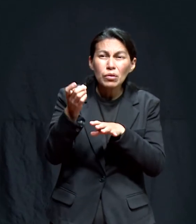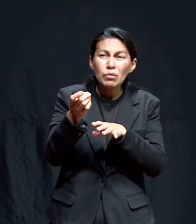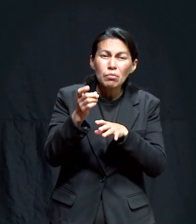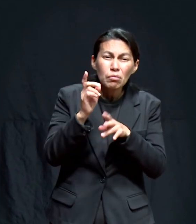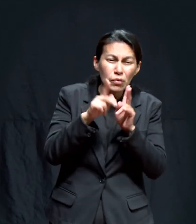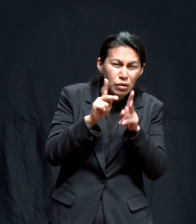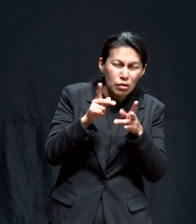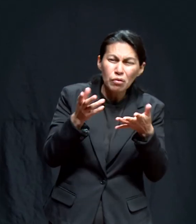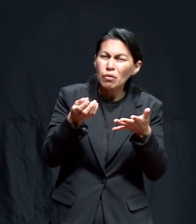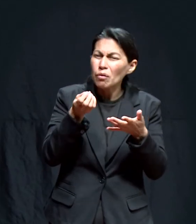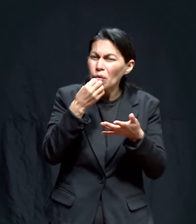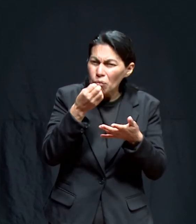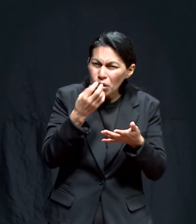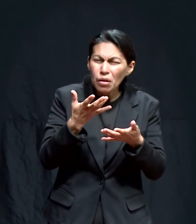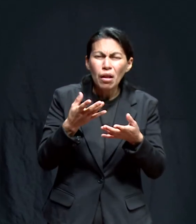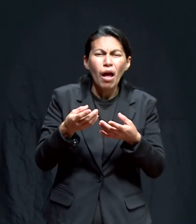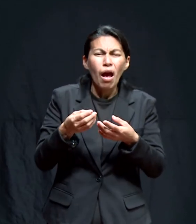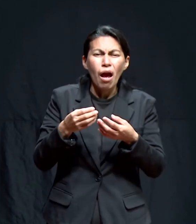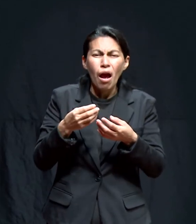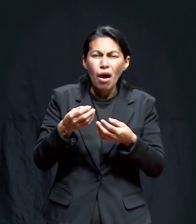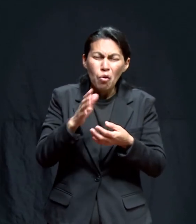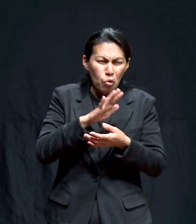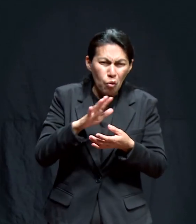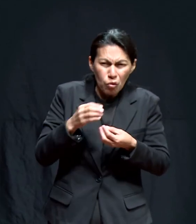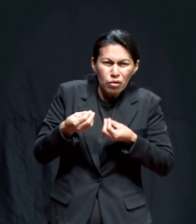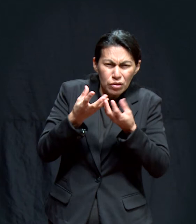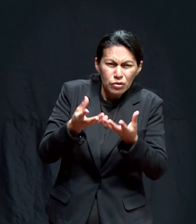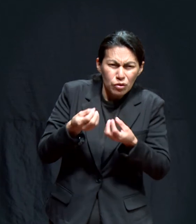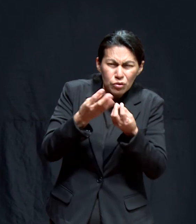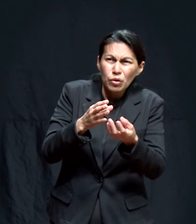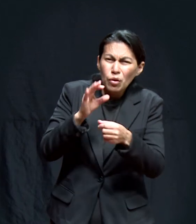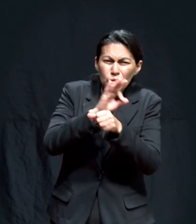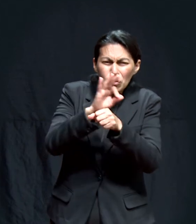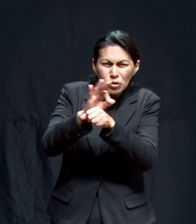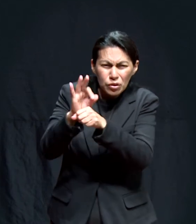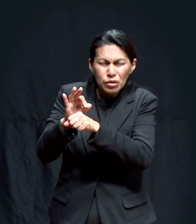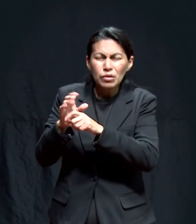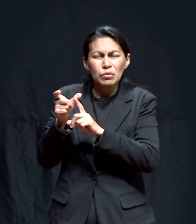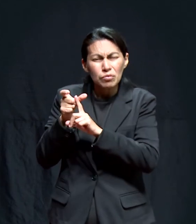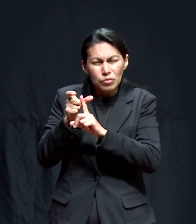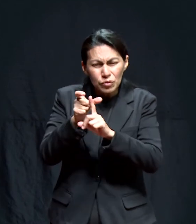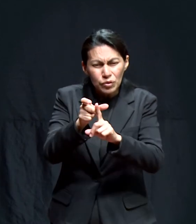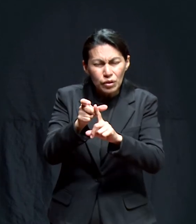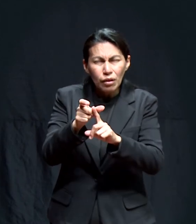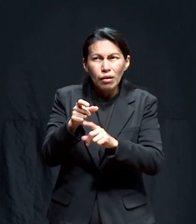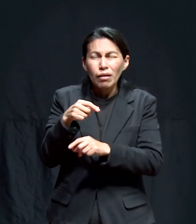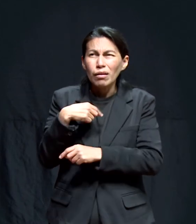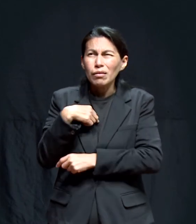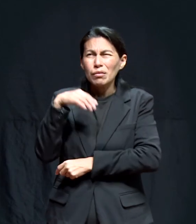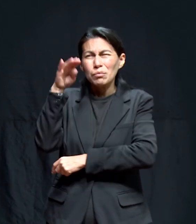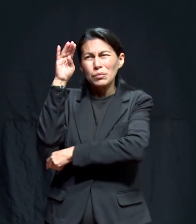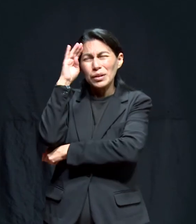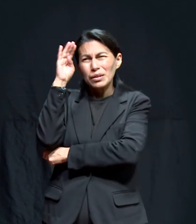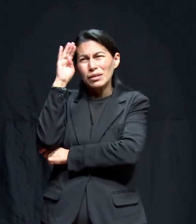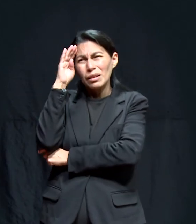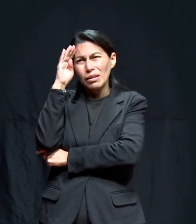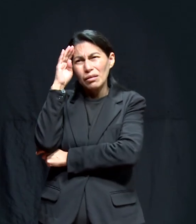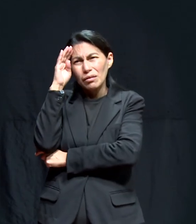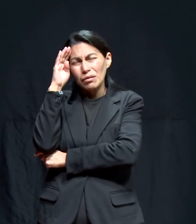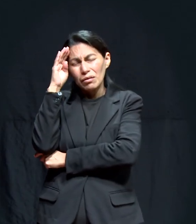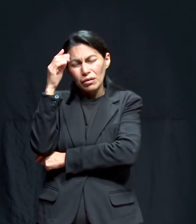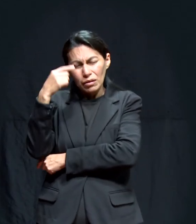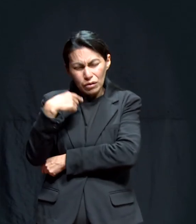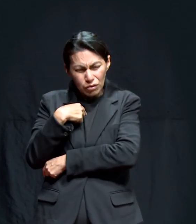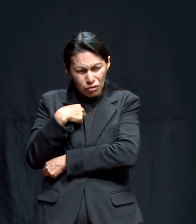y están dando gracias a Dios. Y yo me quedé viendo en mi escritorio y dije yo,